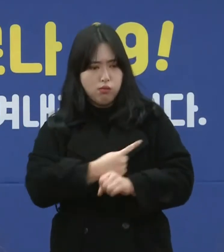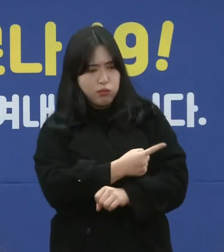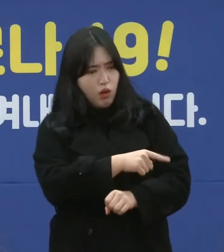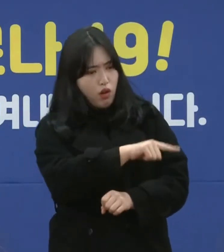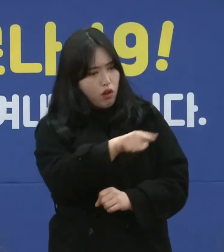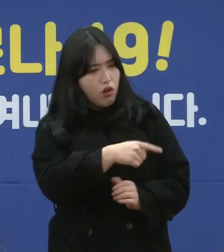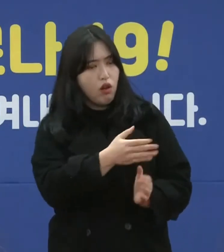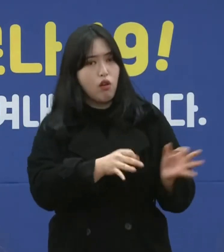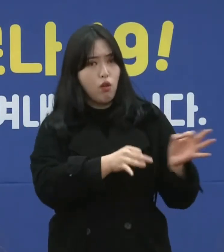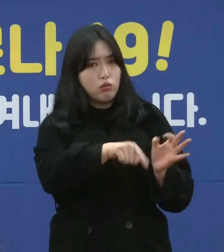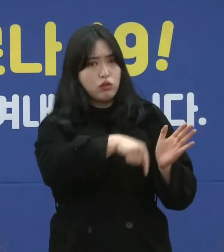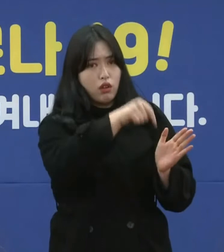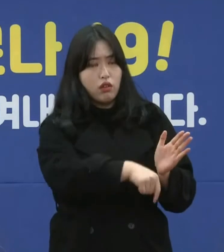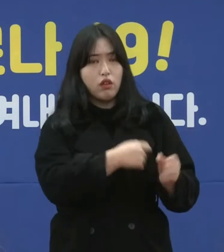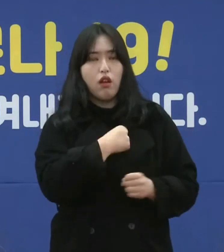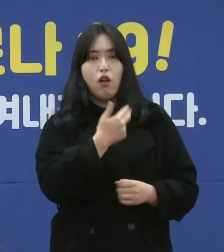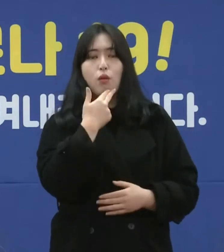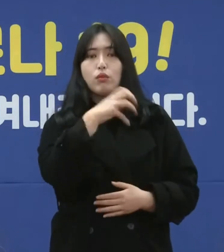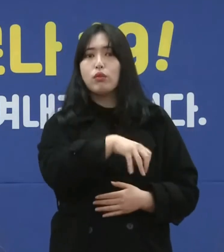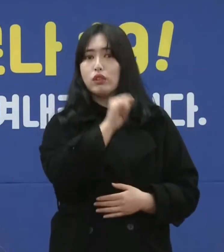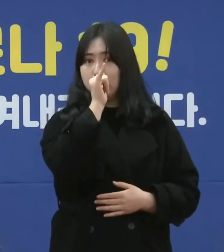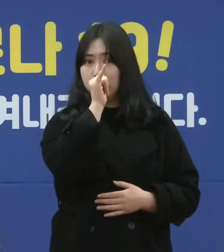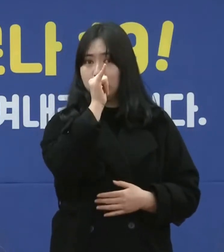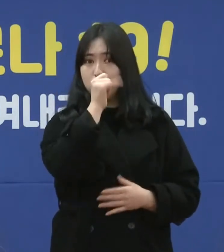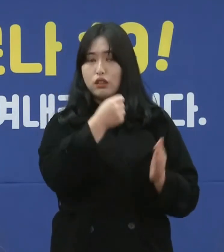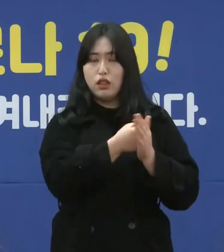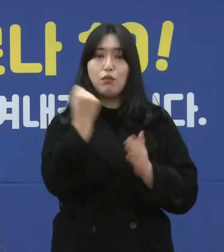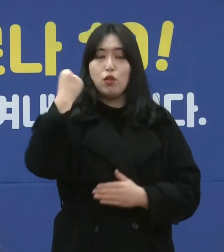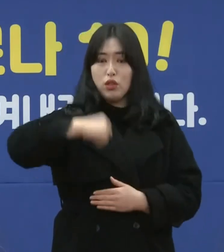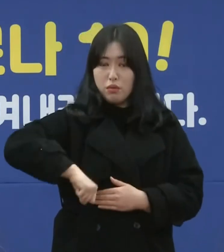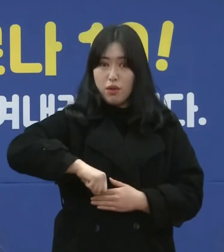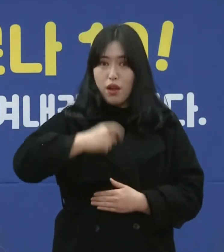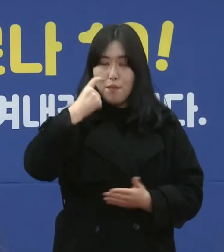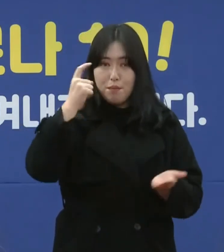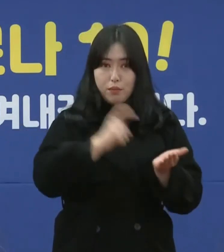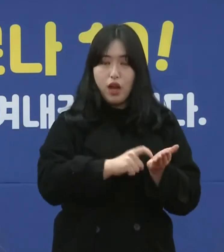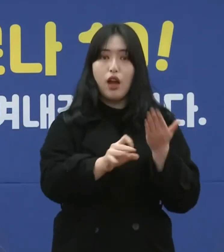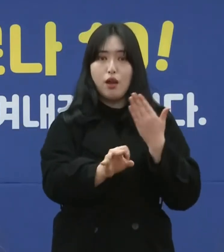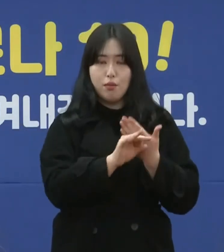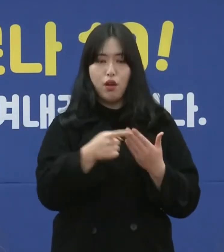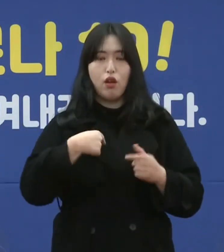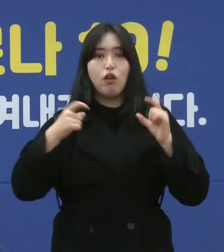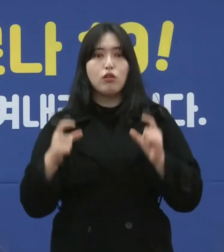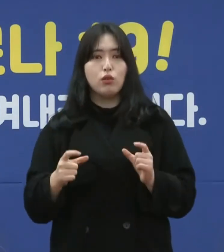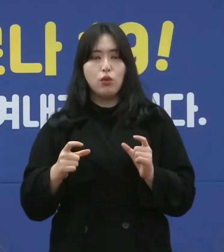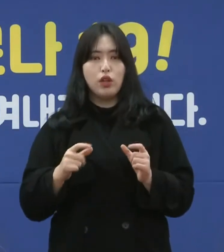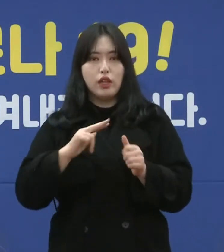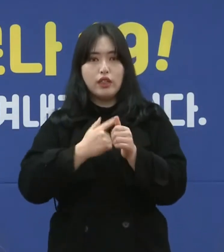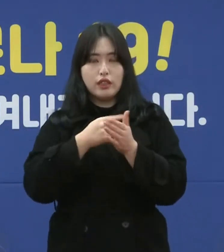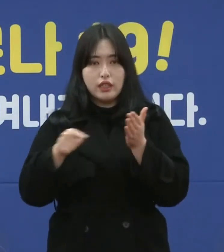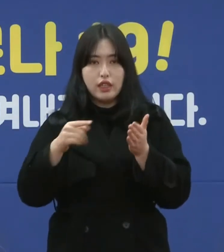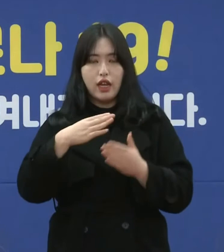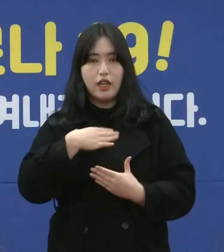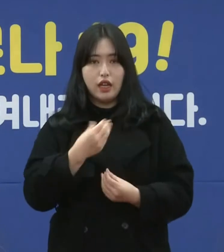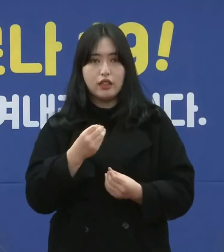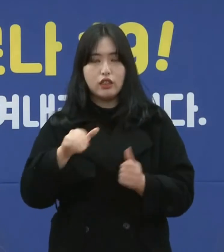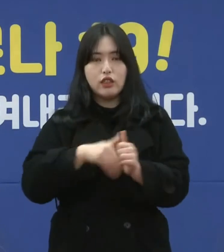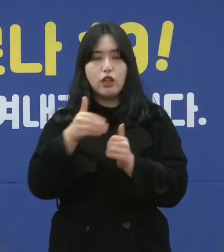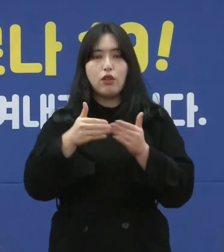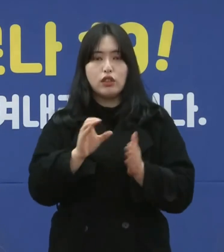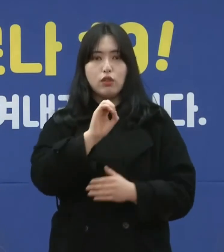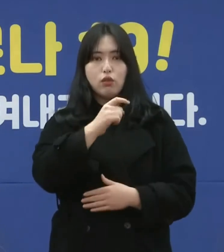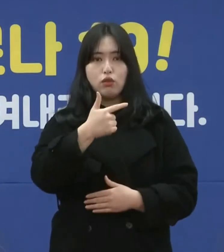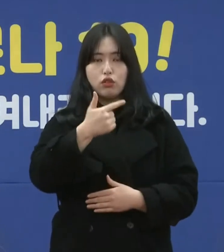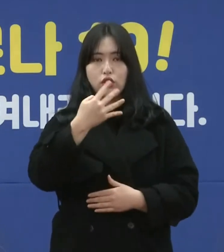지켜지지 않는 이러한 사례들이 있습니다. 그래서 위반 사례가 있는 경우에는 우리 도의 재난안전상황실 064